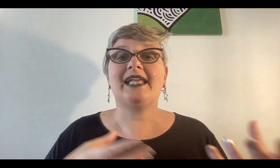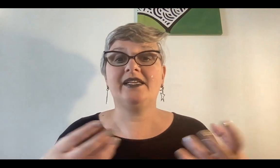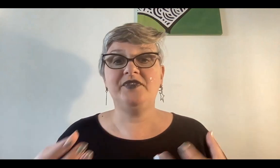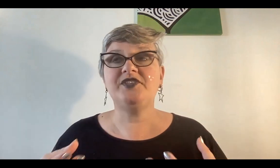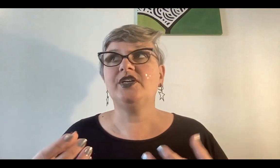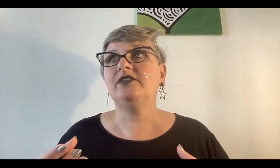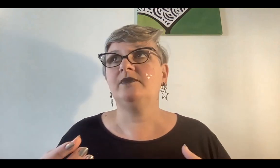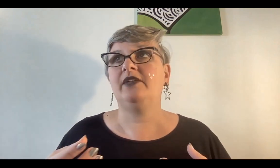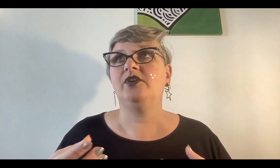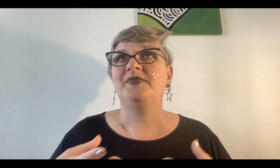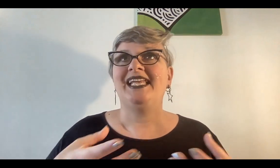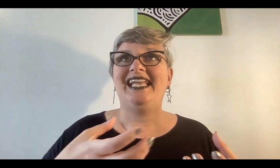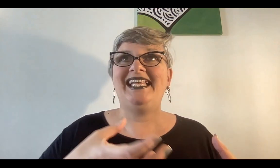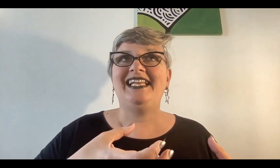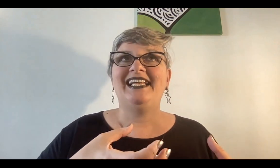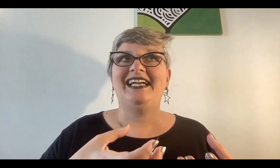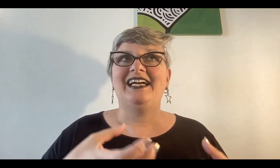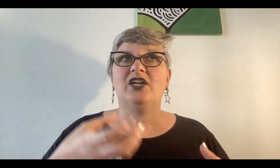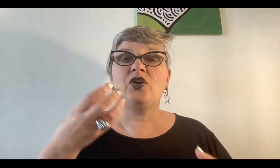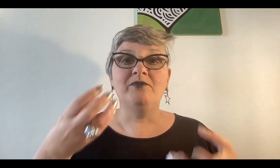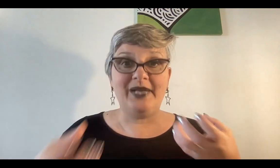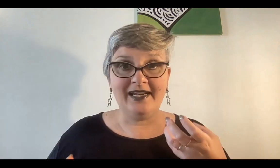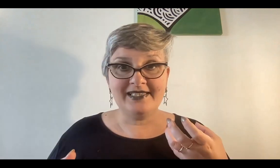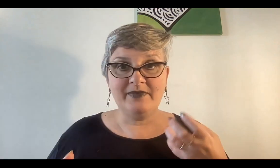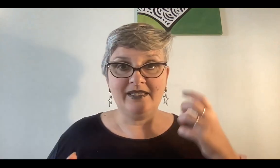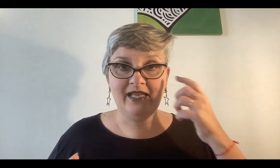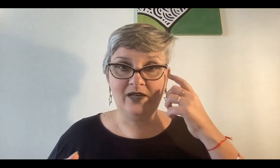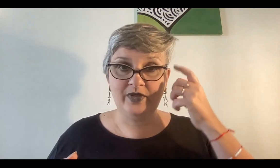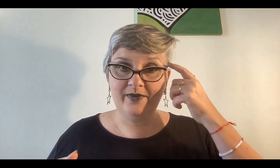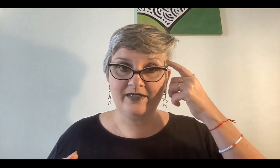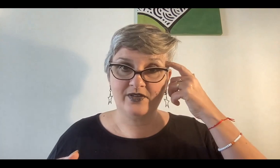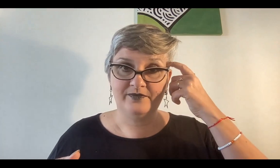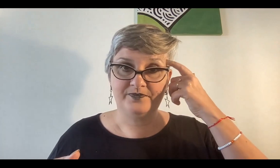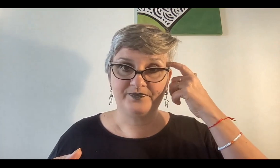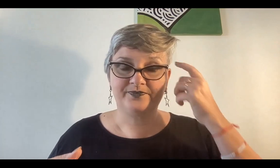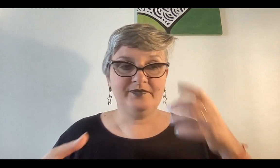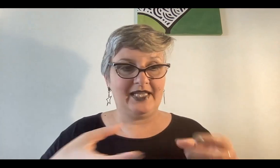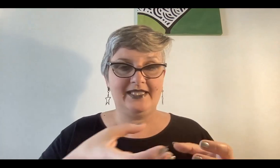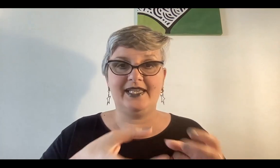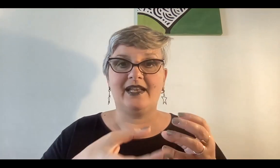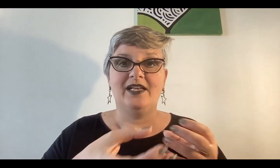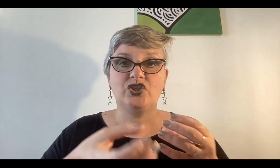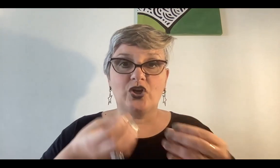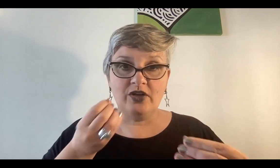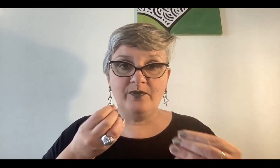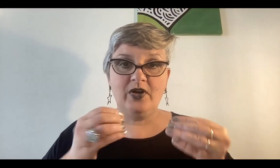sacrificio era tomado en romper la simetría del universo. Es decir, yo rompo